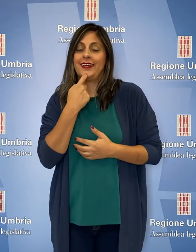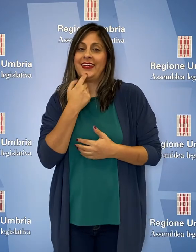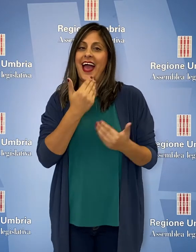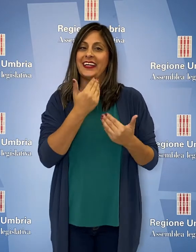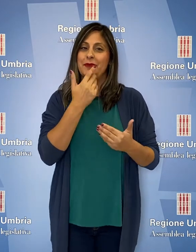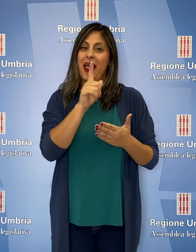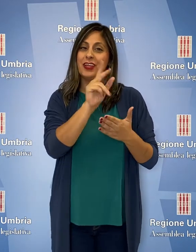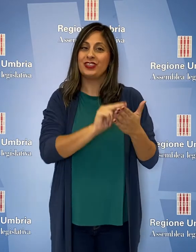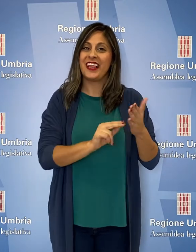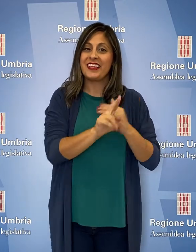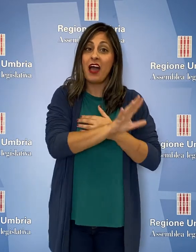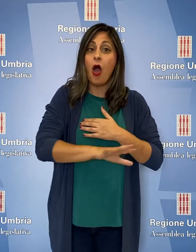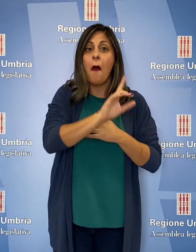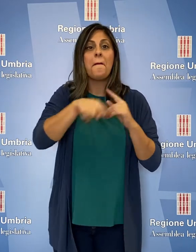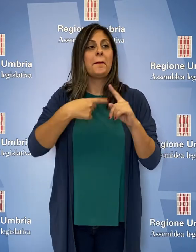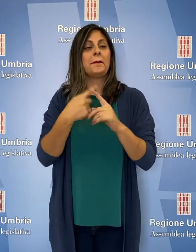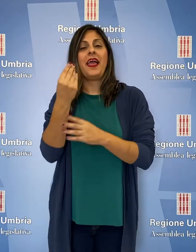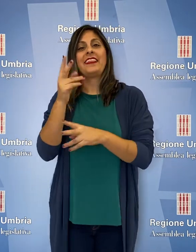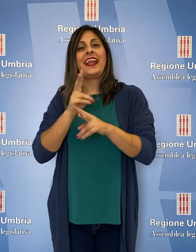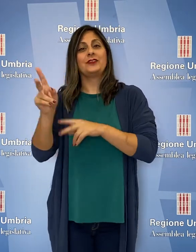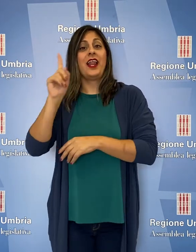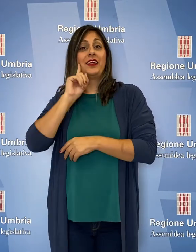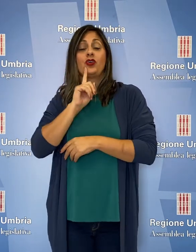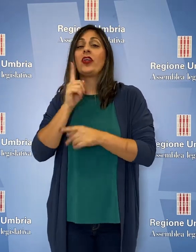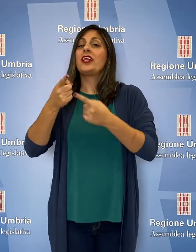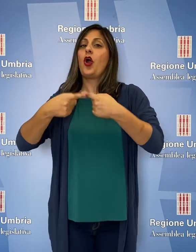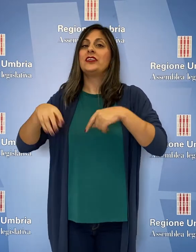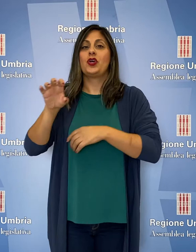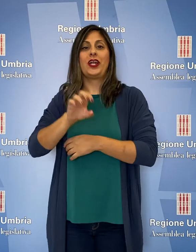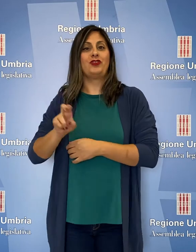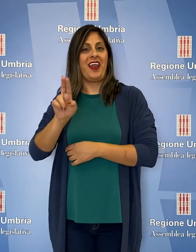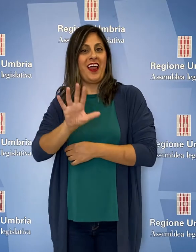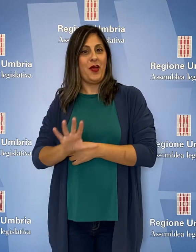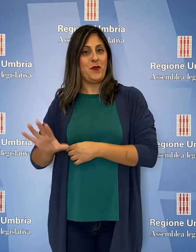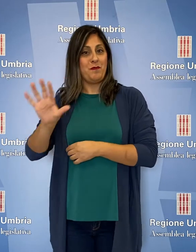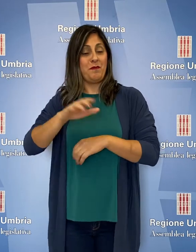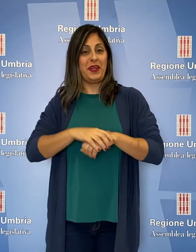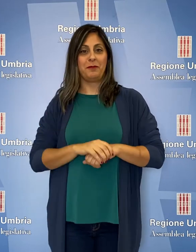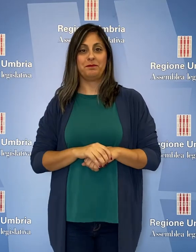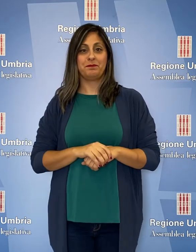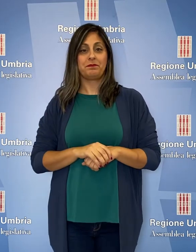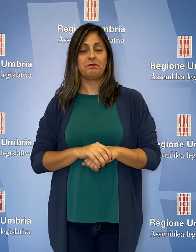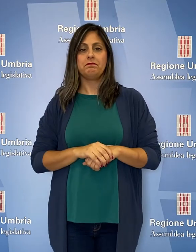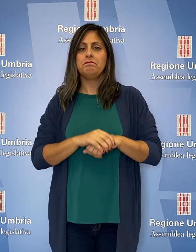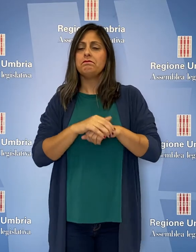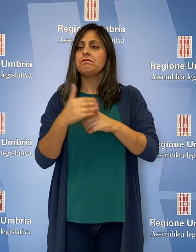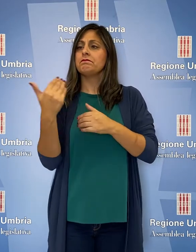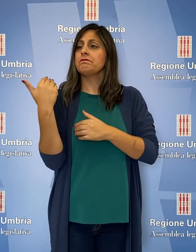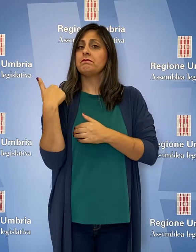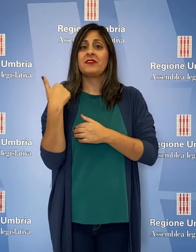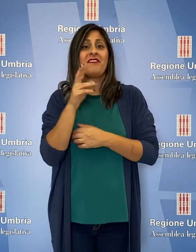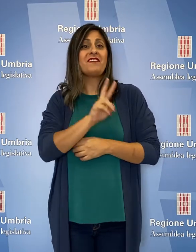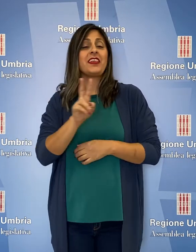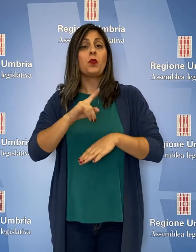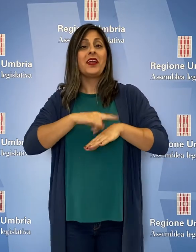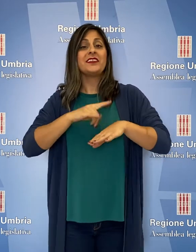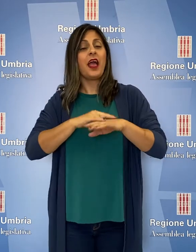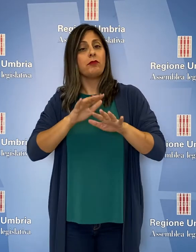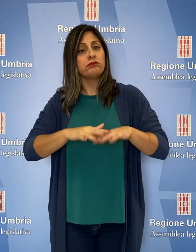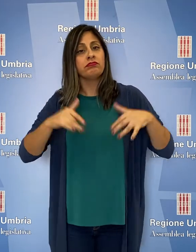legislativa dell'Umbria e l'ente nazionale Sordi, Consiglio regionale dell'Umbria. Nella seduta dell'Assemblea del 22 settembre